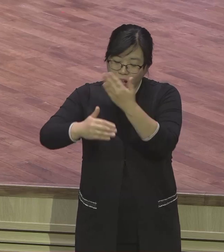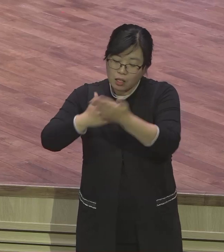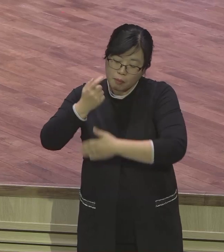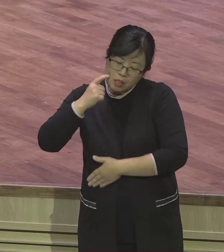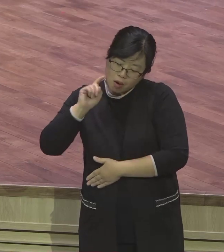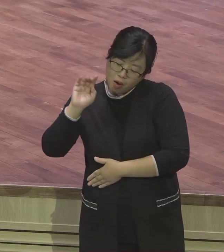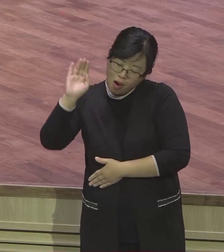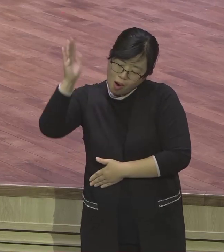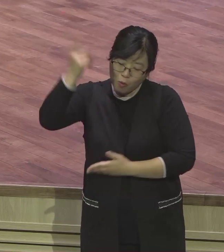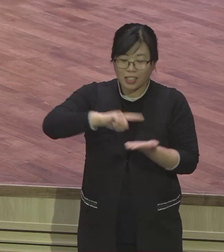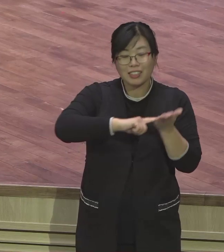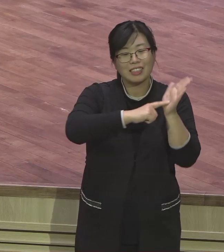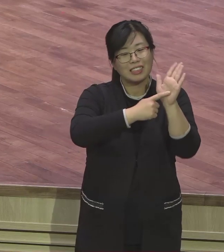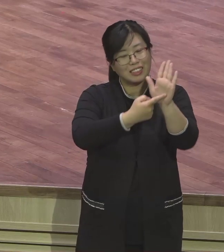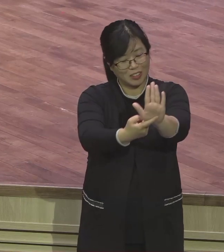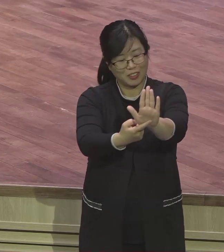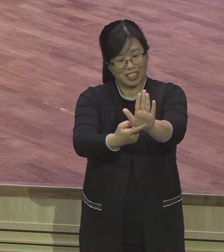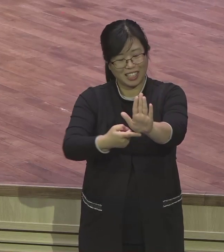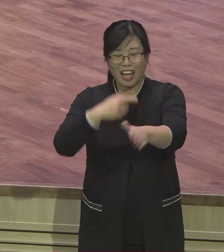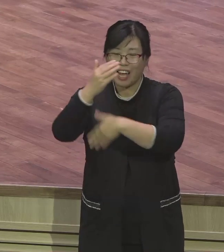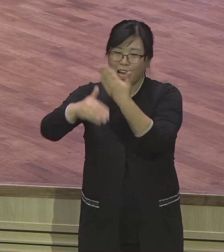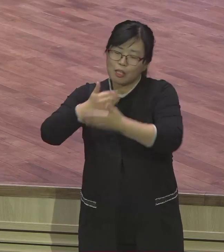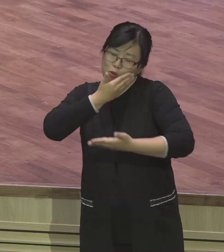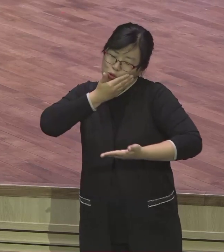풍성한 삶을 되기를 제모로 축복합니다.